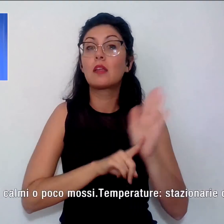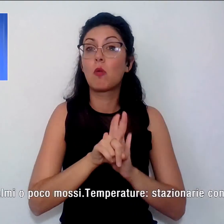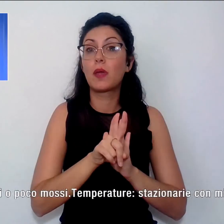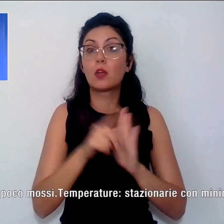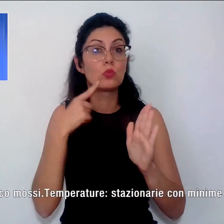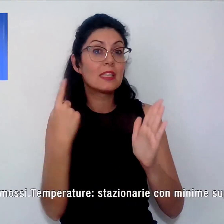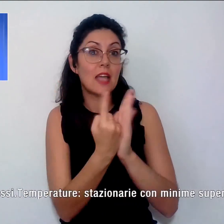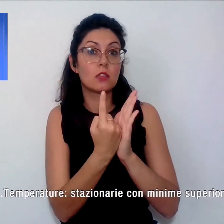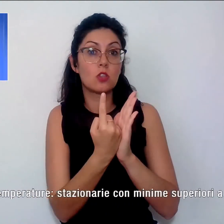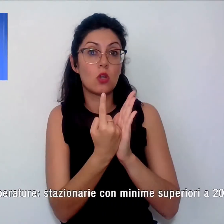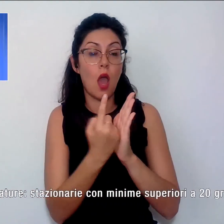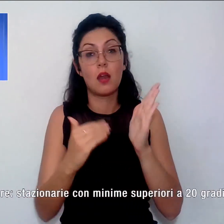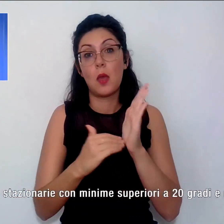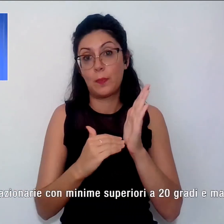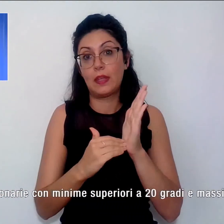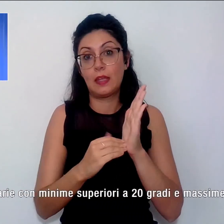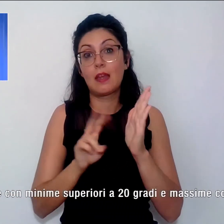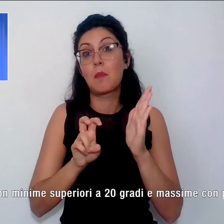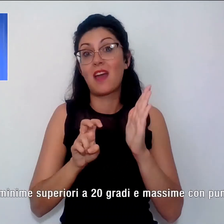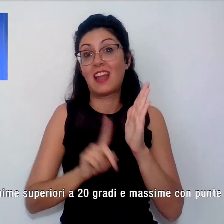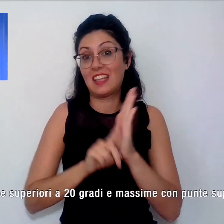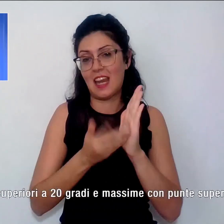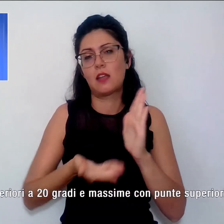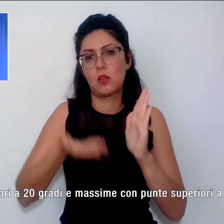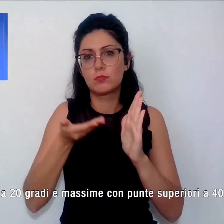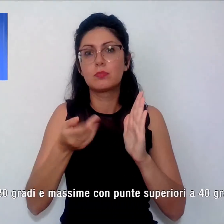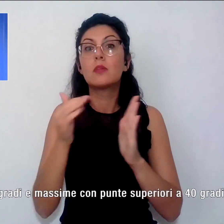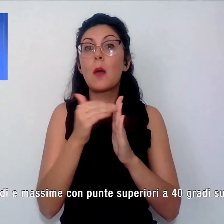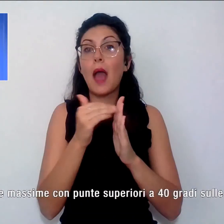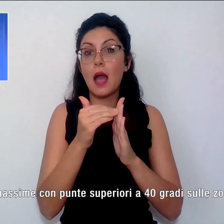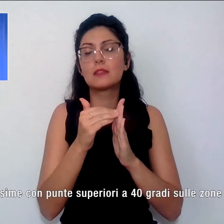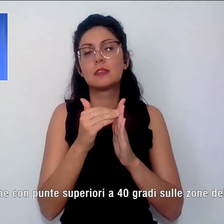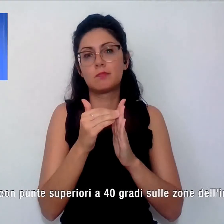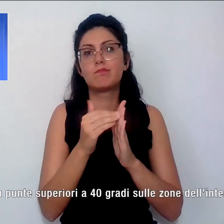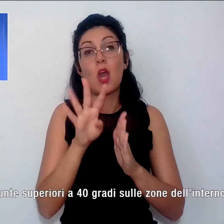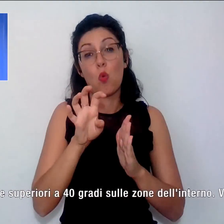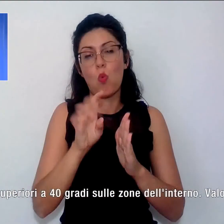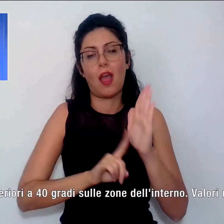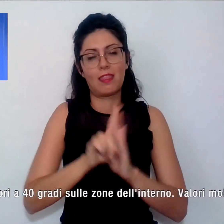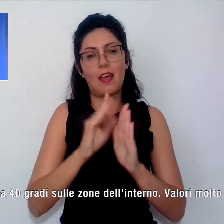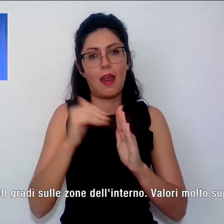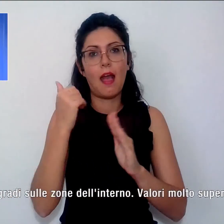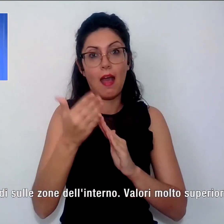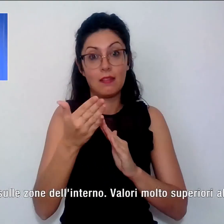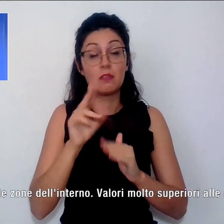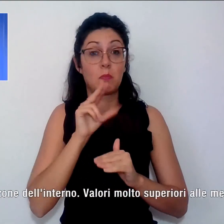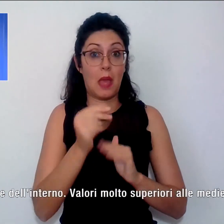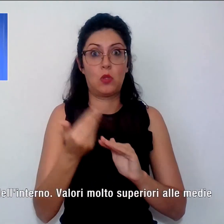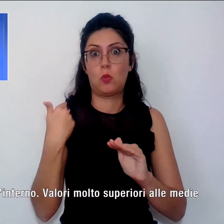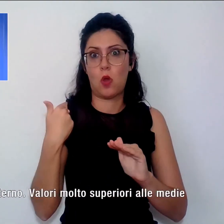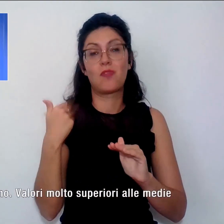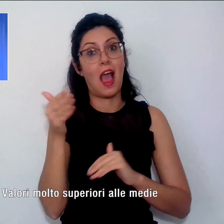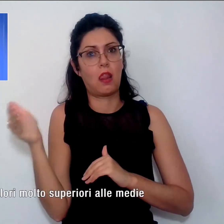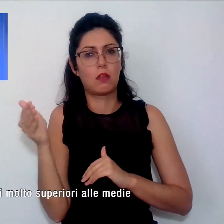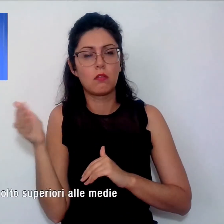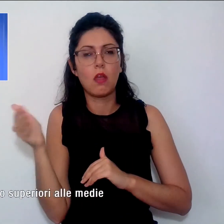con minime superiori a 20 gradi e le massime con punte superiori a 40 gradi, come abbiamo detto soprattutto sulle zone interne,